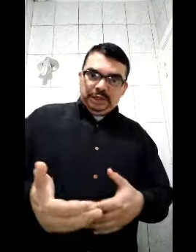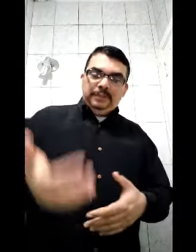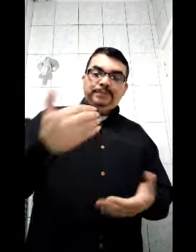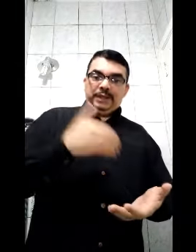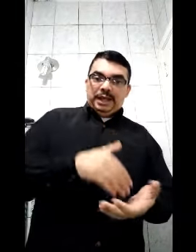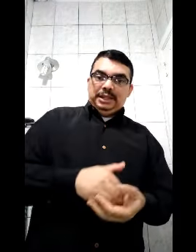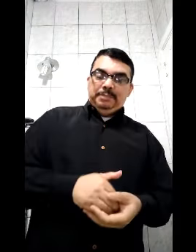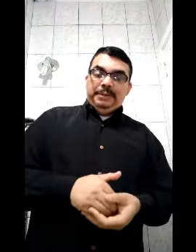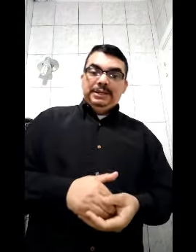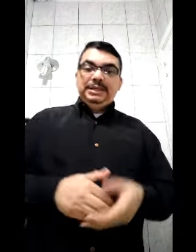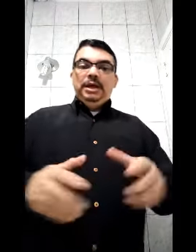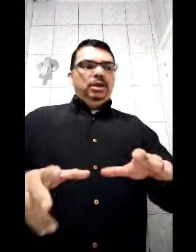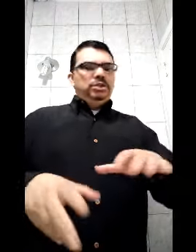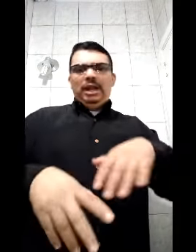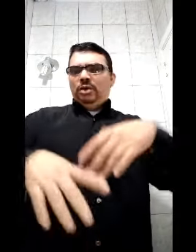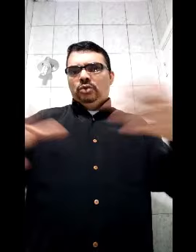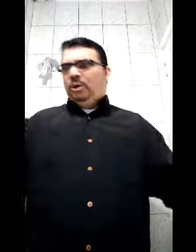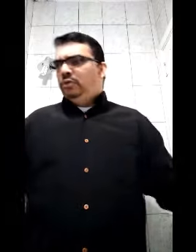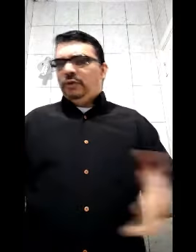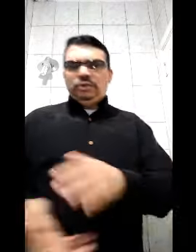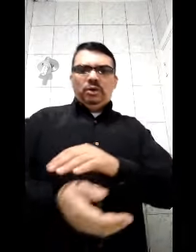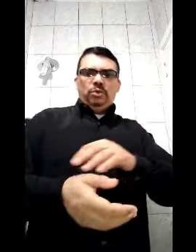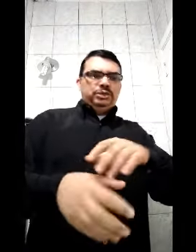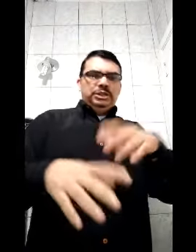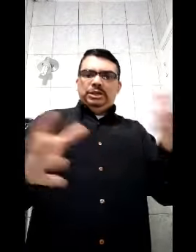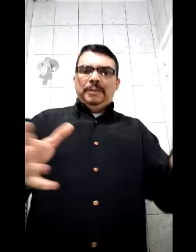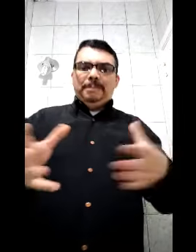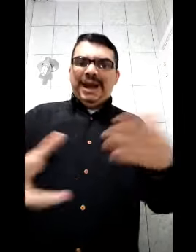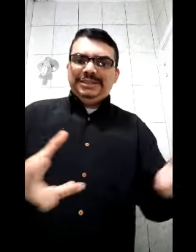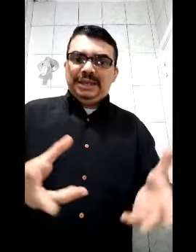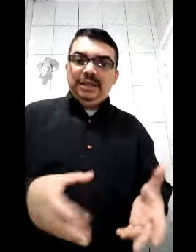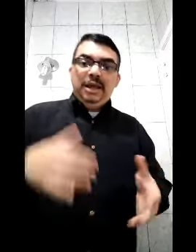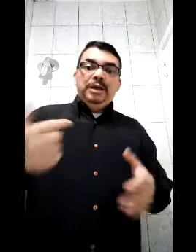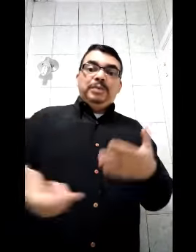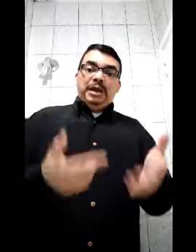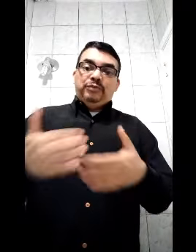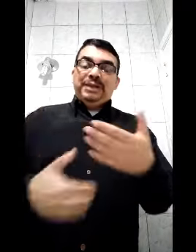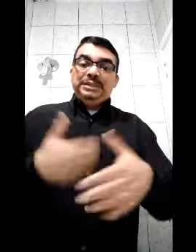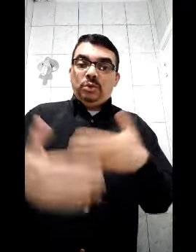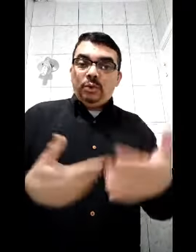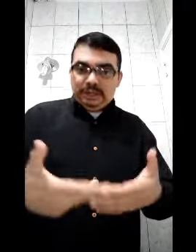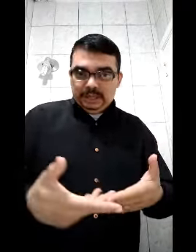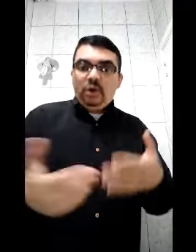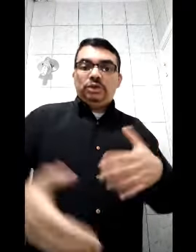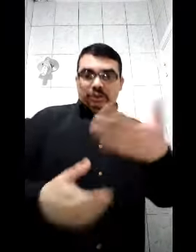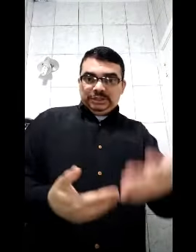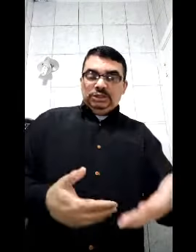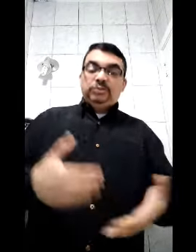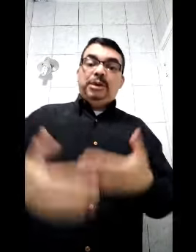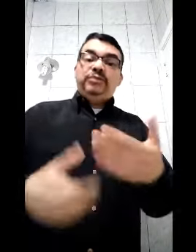né? Da empresa. Sei lá, no domingo, postão, ou seja, em partes ali. E fazendo com que, lógico, é um incentivo, mas